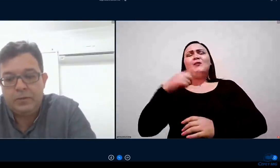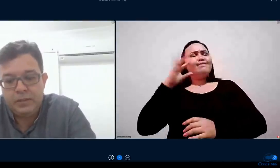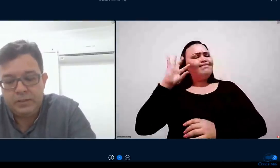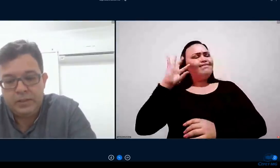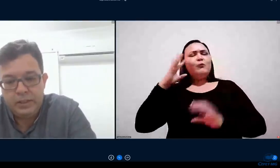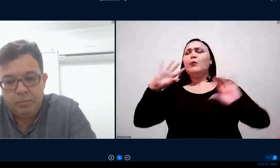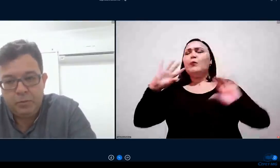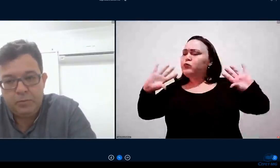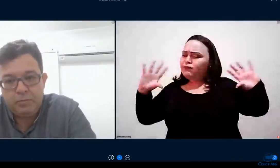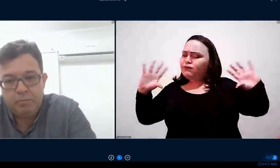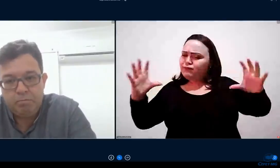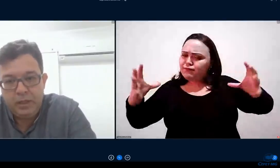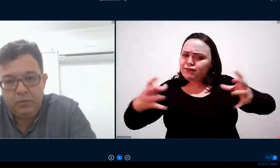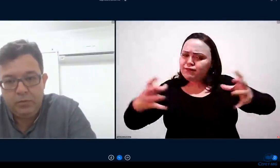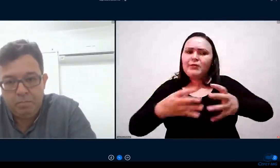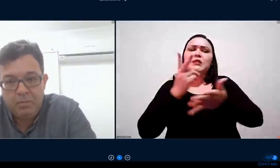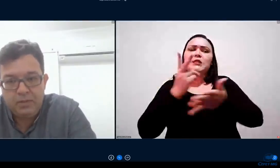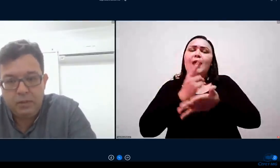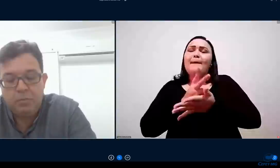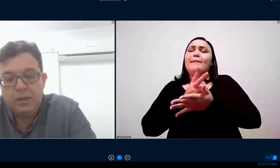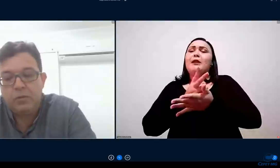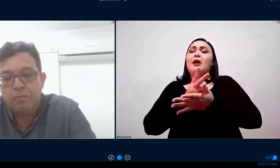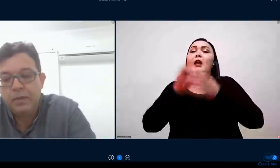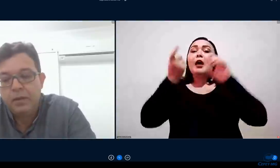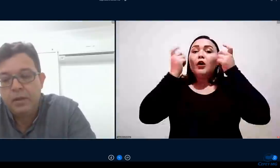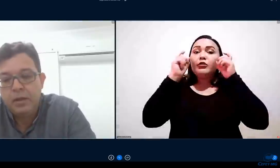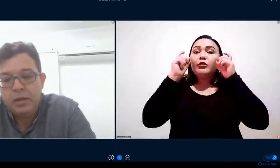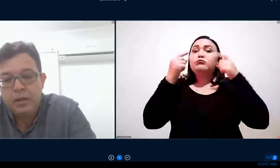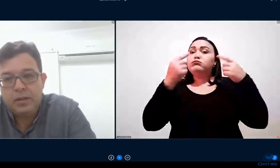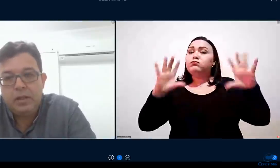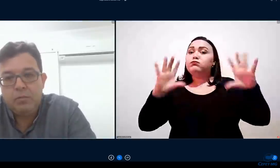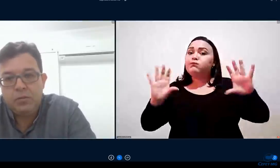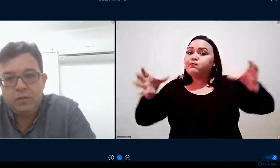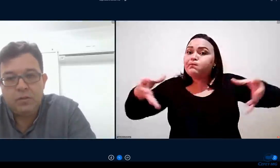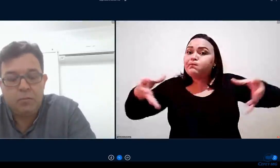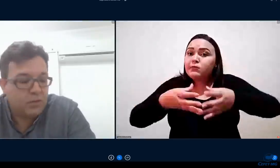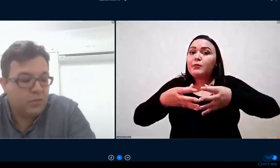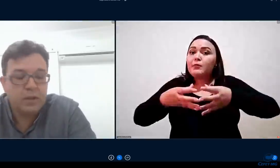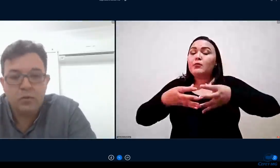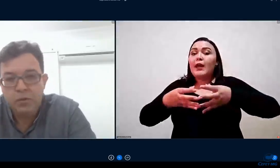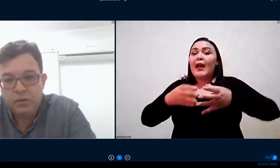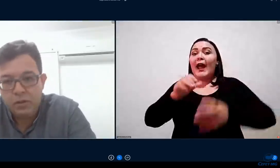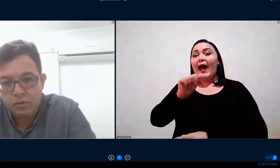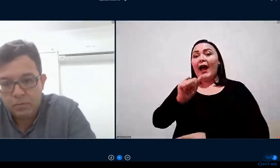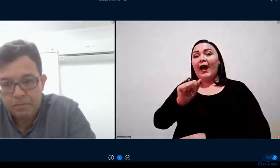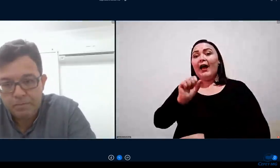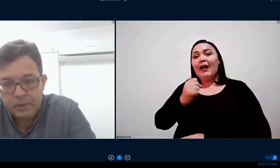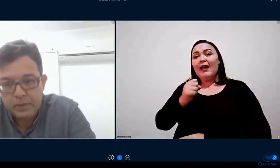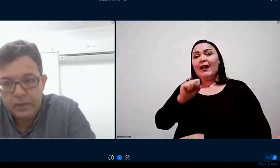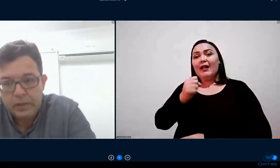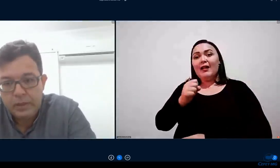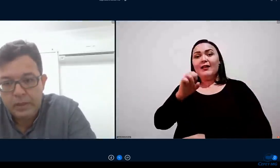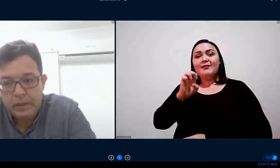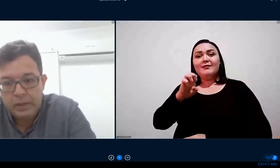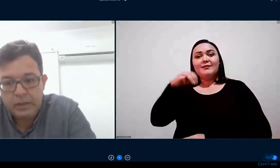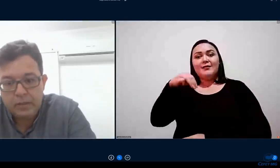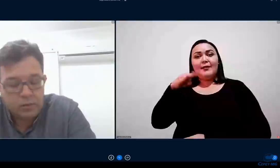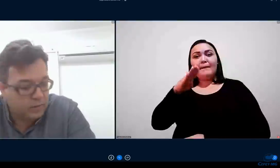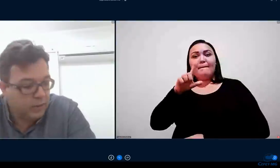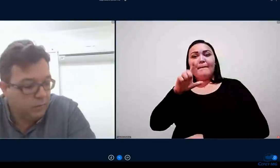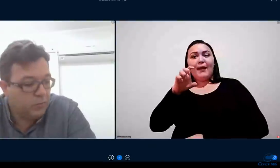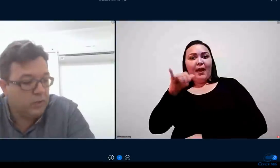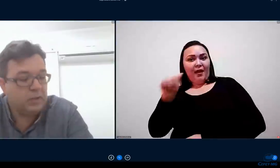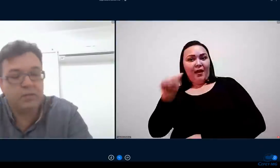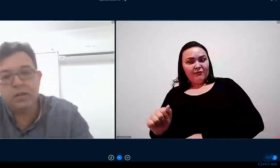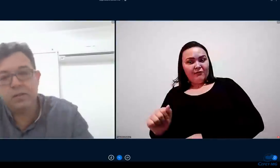ou seja seria por meios de plebiscito mesmo e teríamos que ser o mais franco possível e que